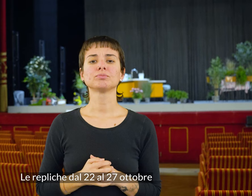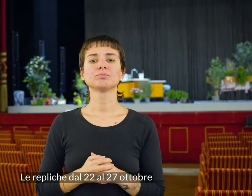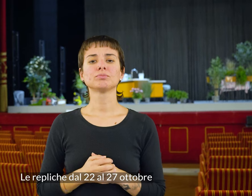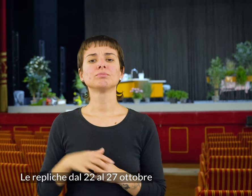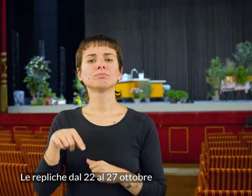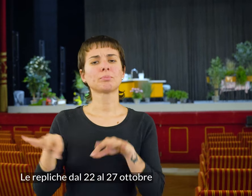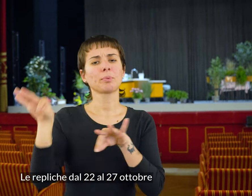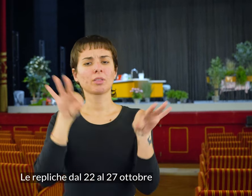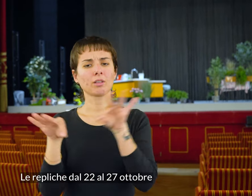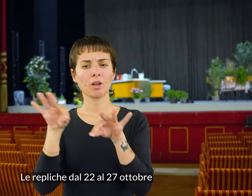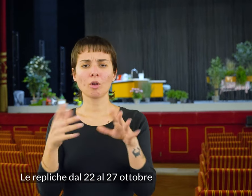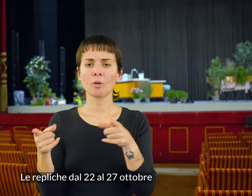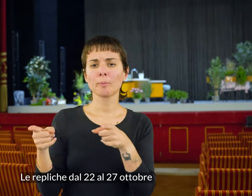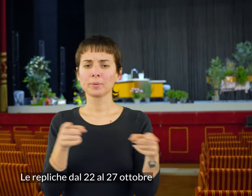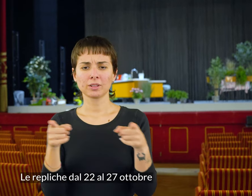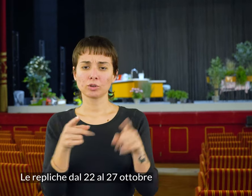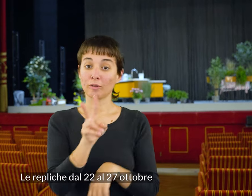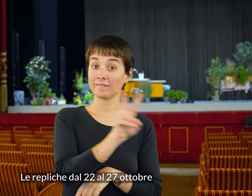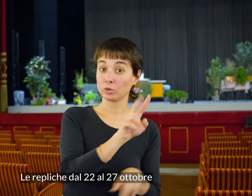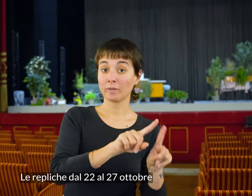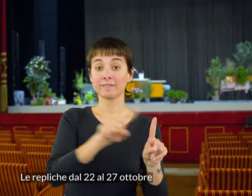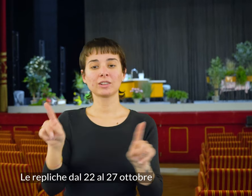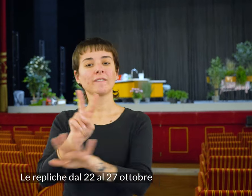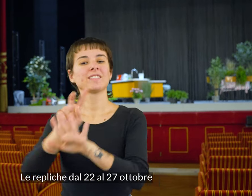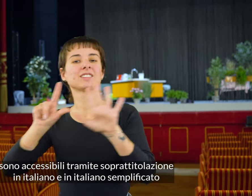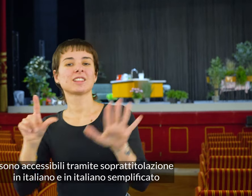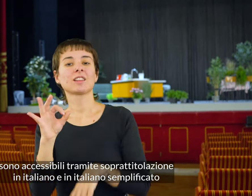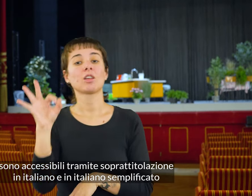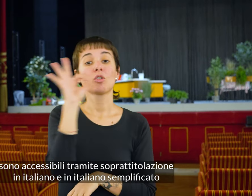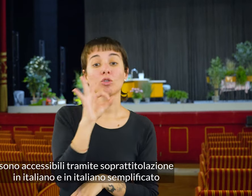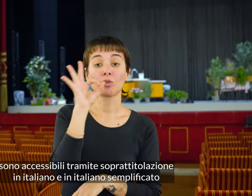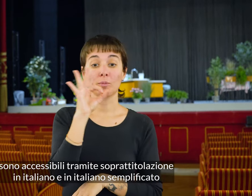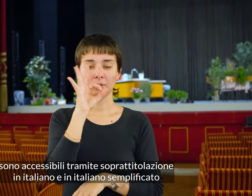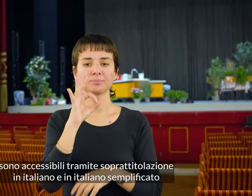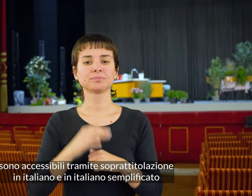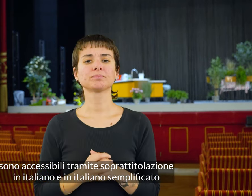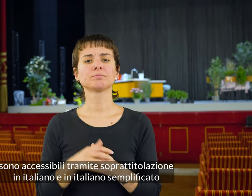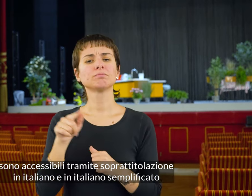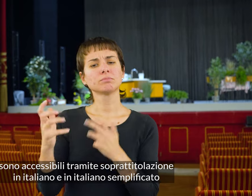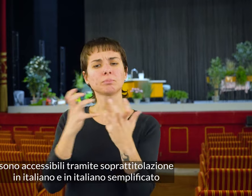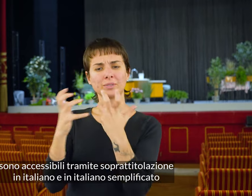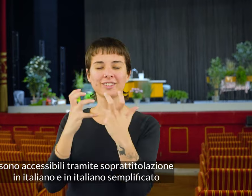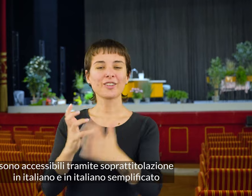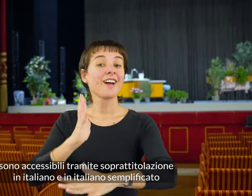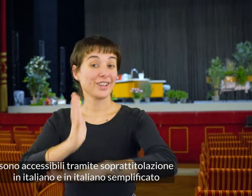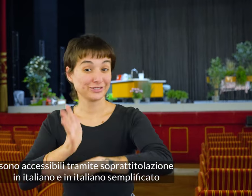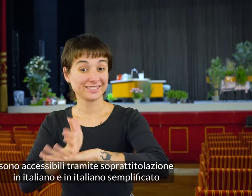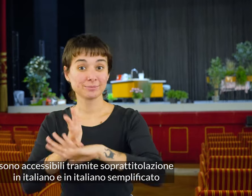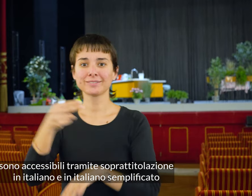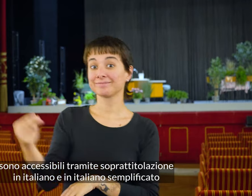Le repliche dal 22 al 27 ottobre sono accessibili tramite sopra titolazione in italiano